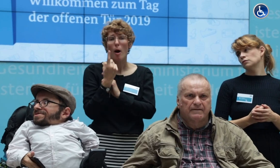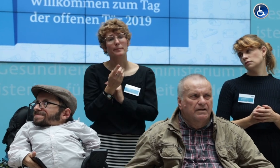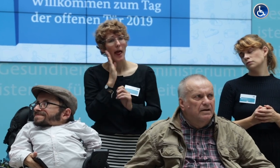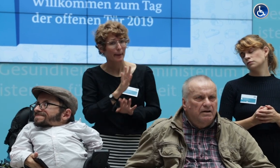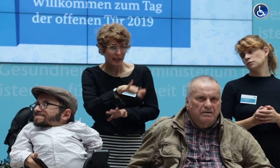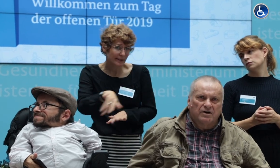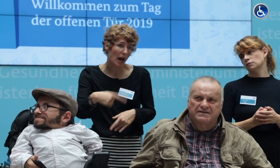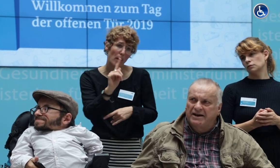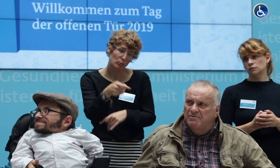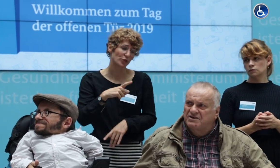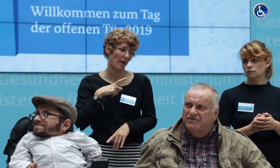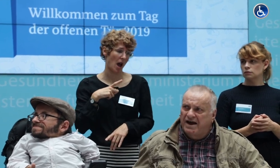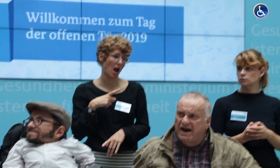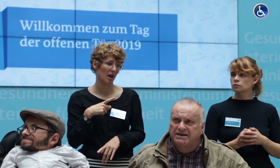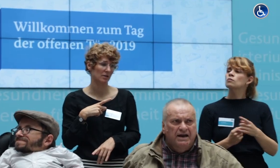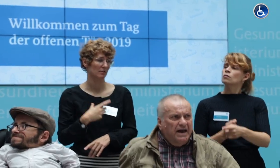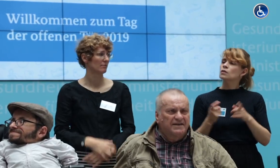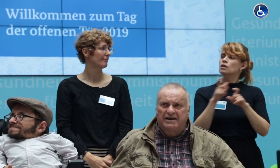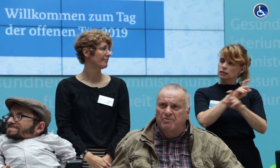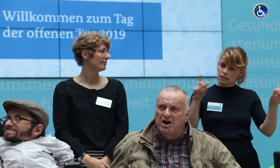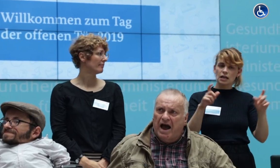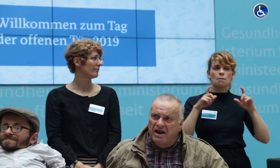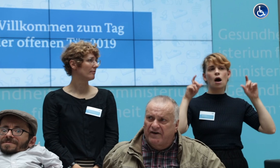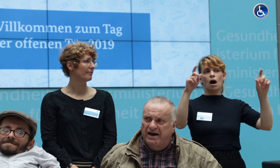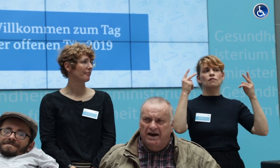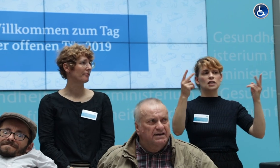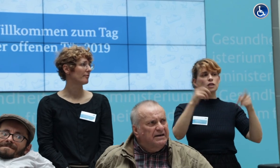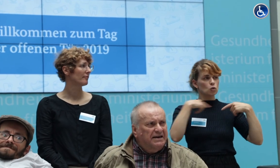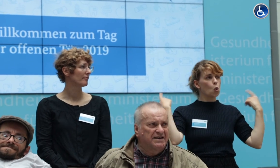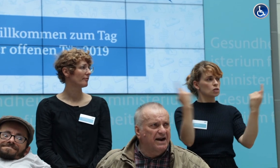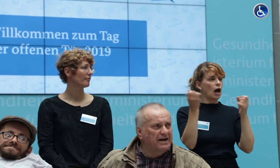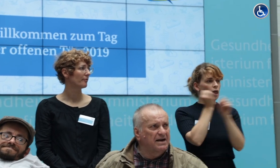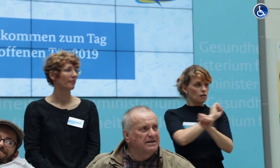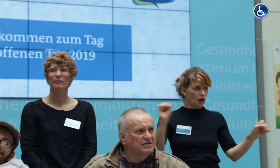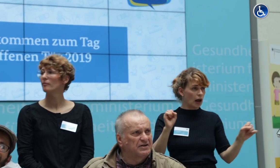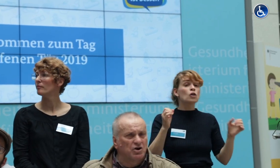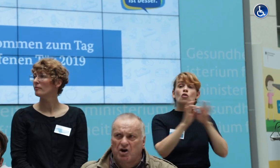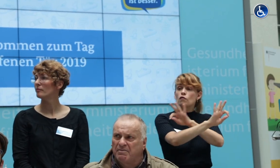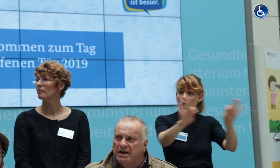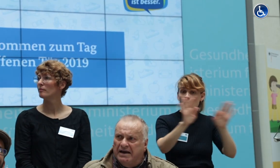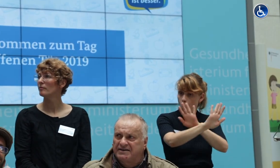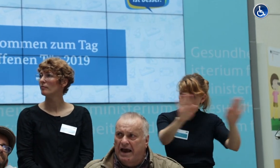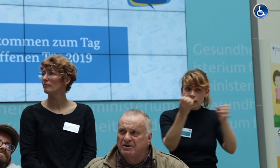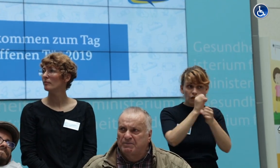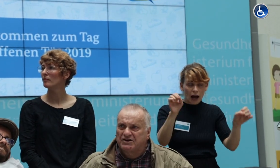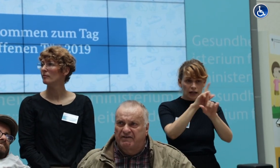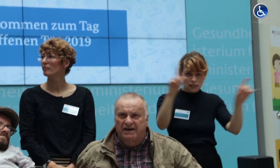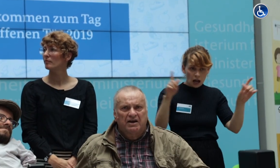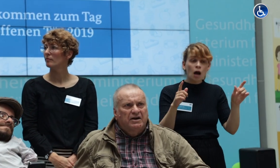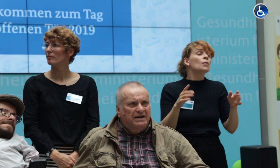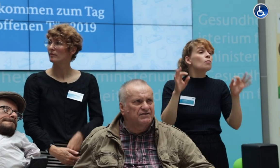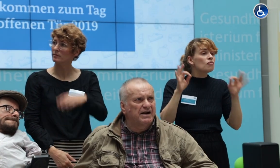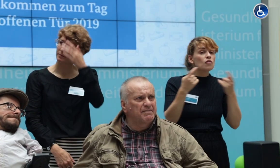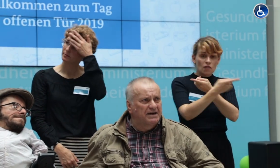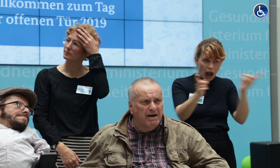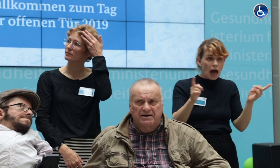muss warten. Es geht um unsere Freiheit, es geht um Eure aller Freiheit. Denn jeder kann in die Situation kommen, die Zeit für Schmerzen werden.